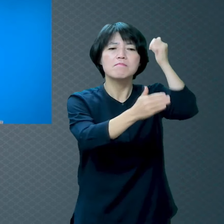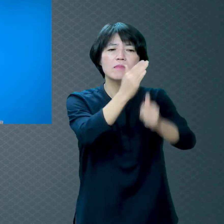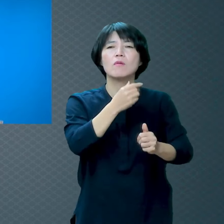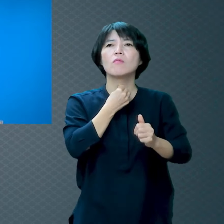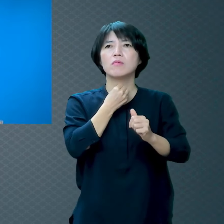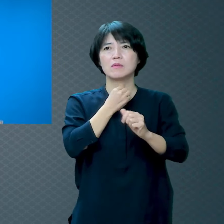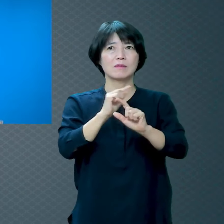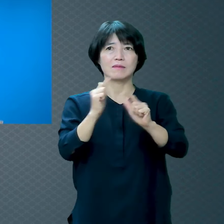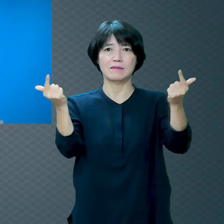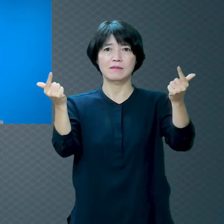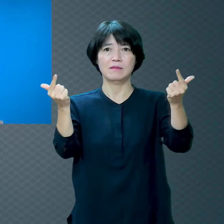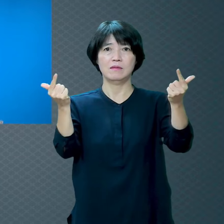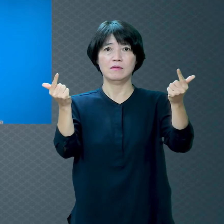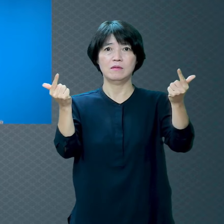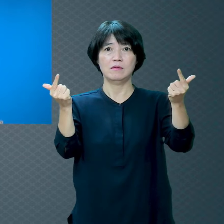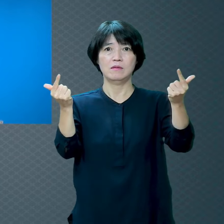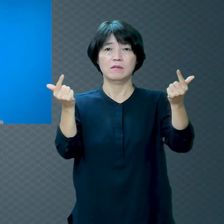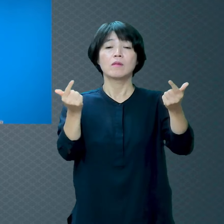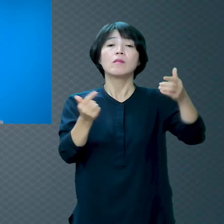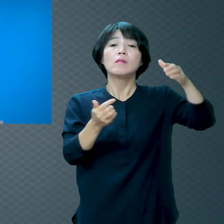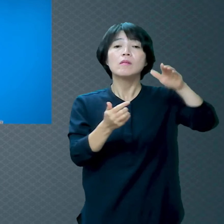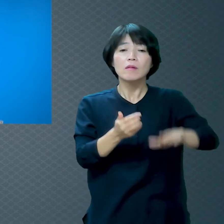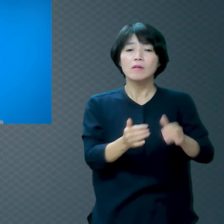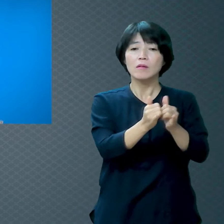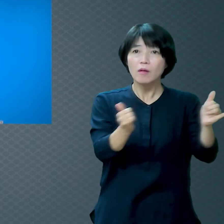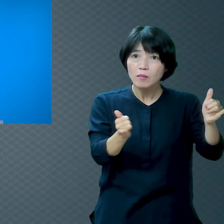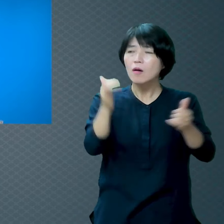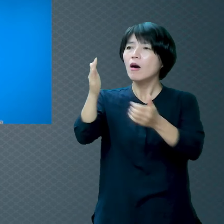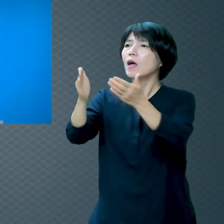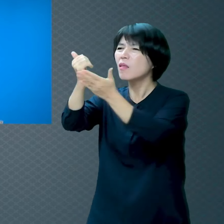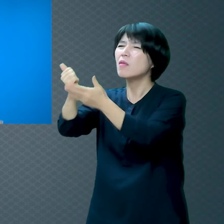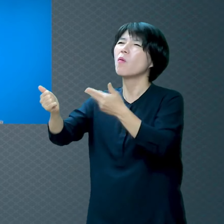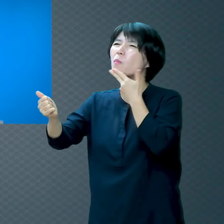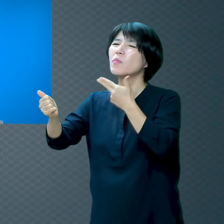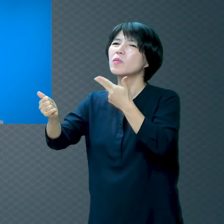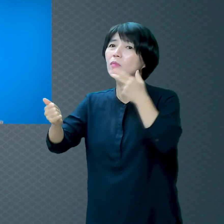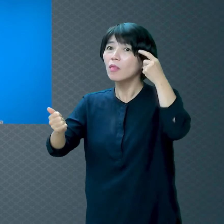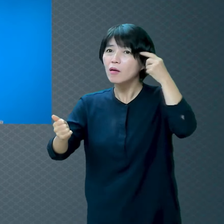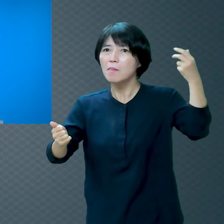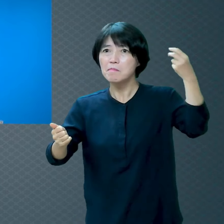하나님 없다 생각하고 마음대로 살잖아요